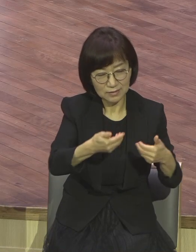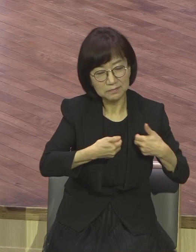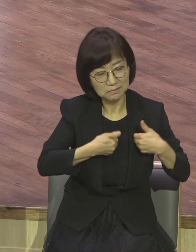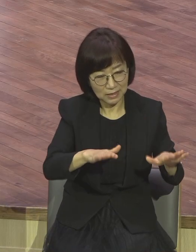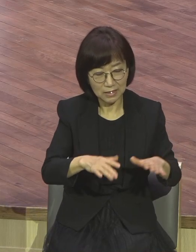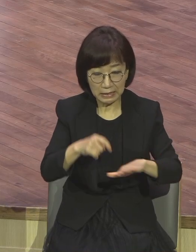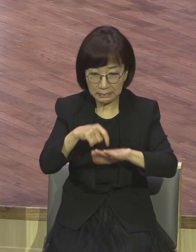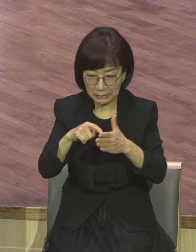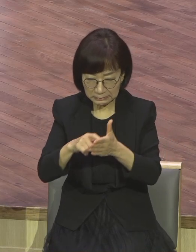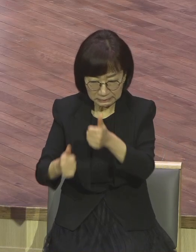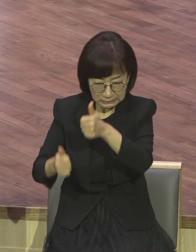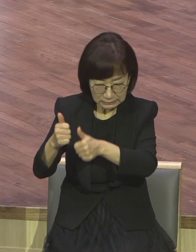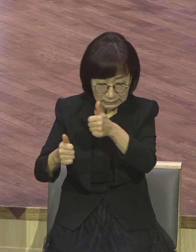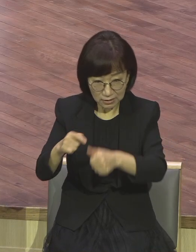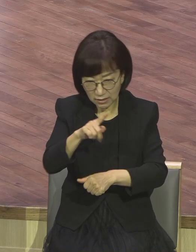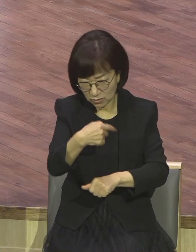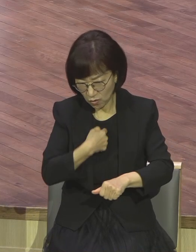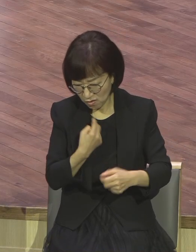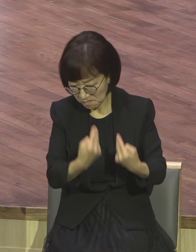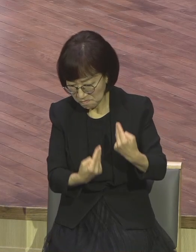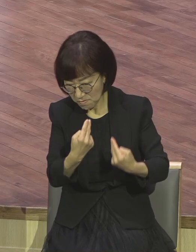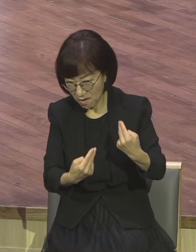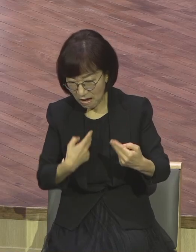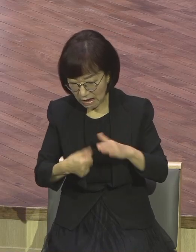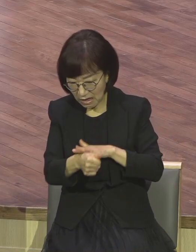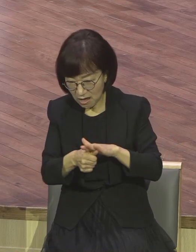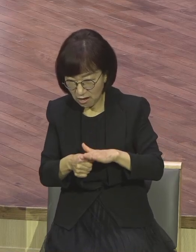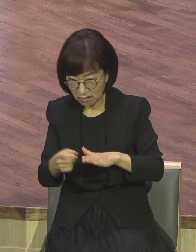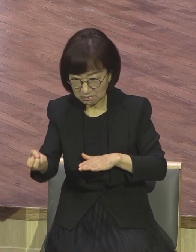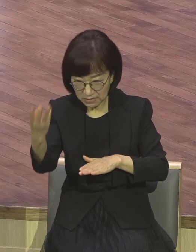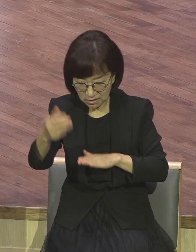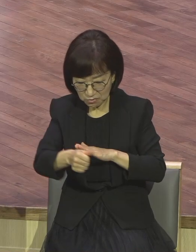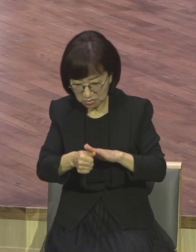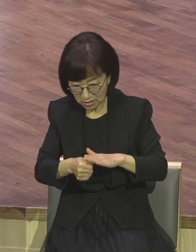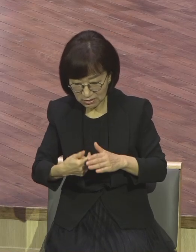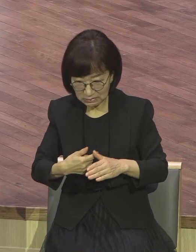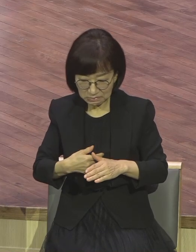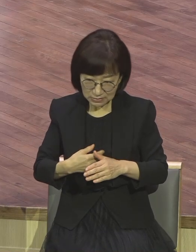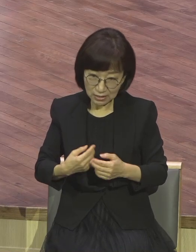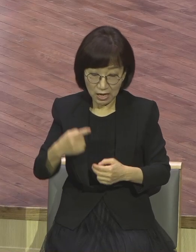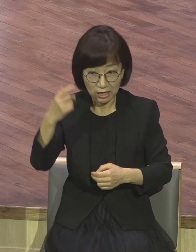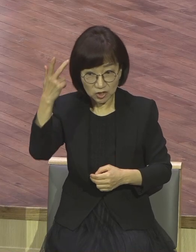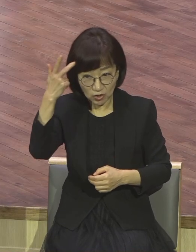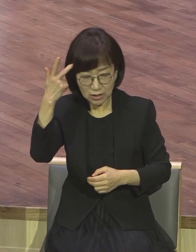염려, 비교의식, 열등의식, 우울의식, 정신병 없어요.